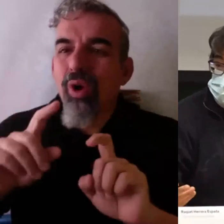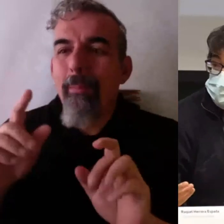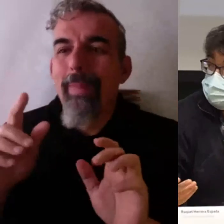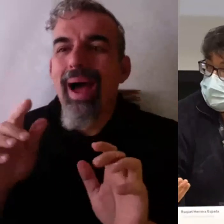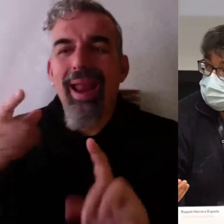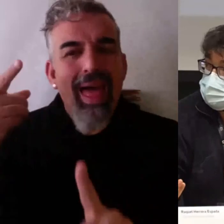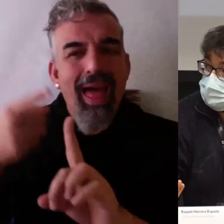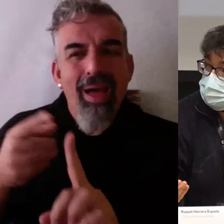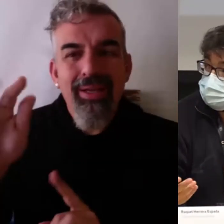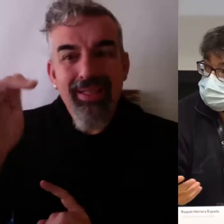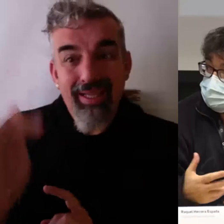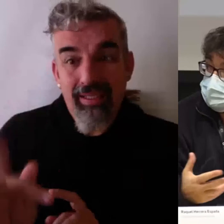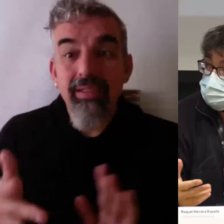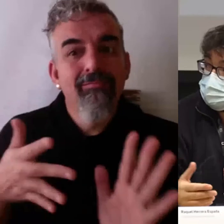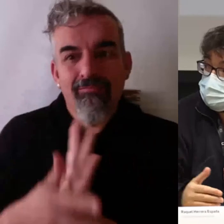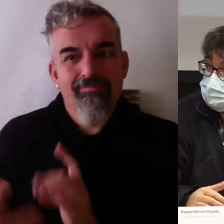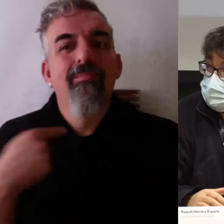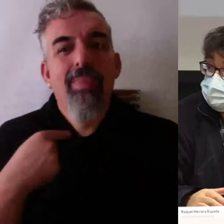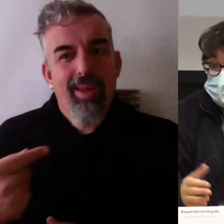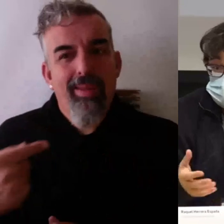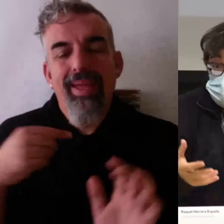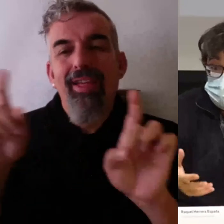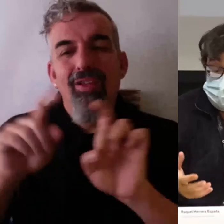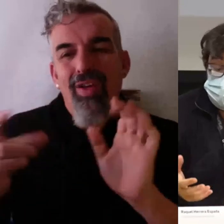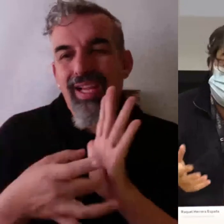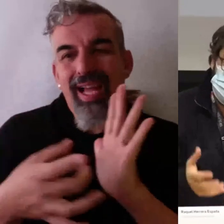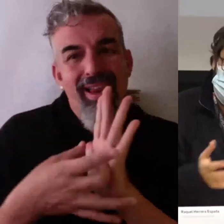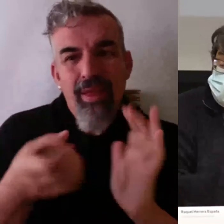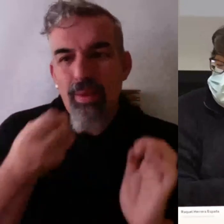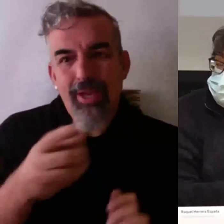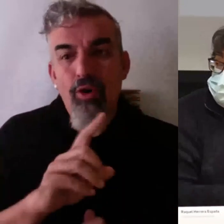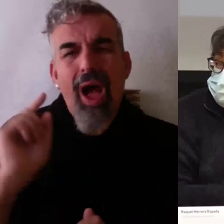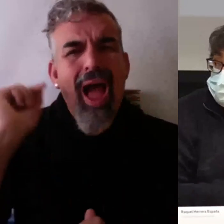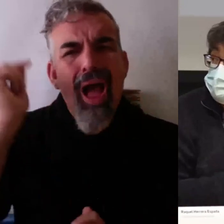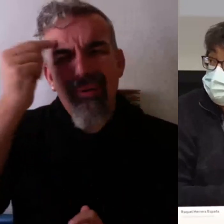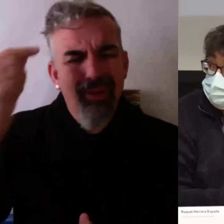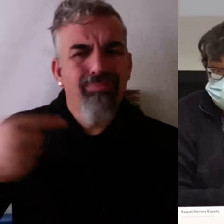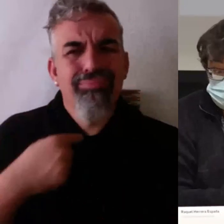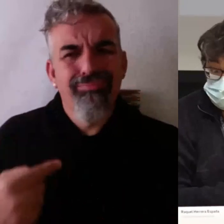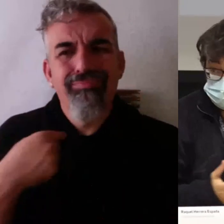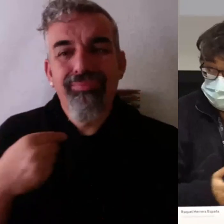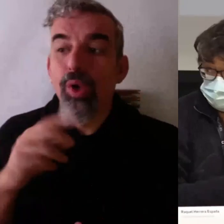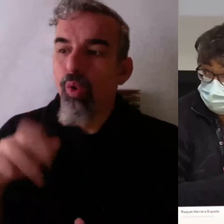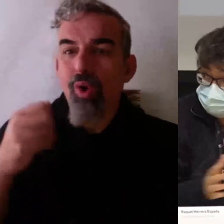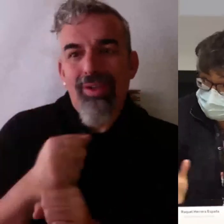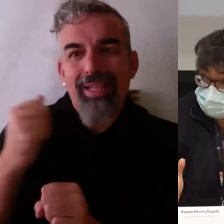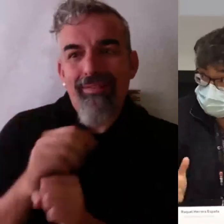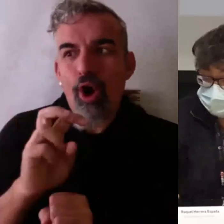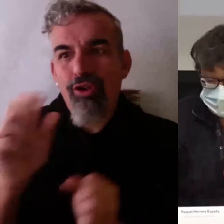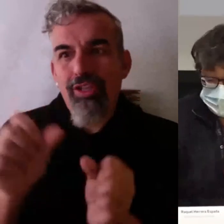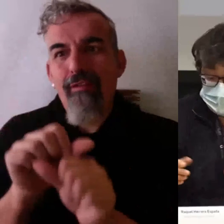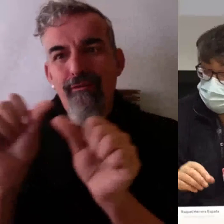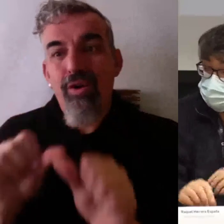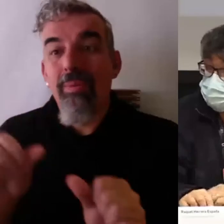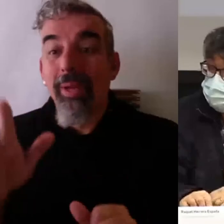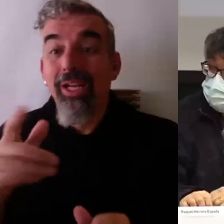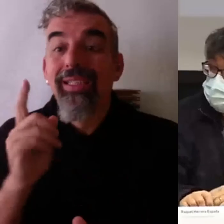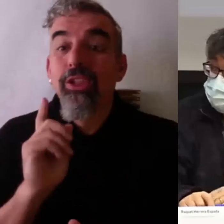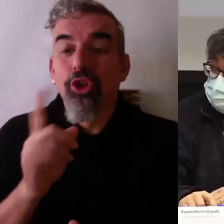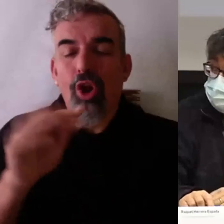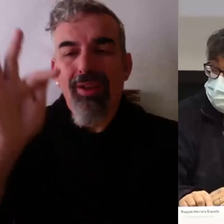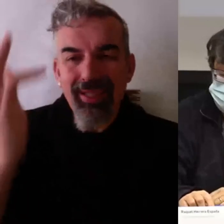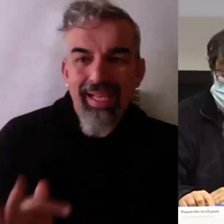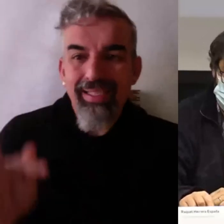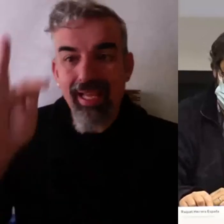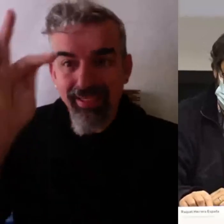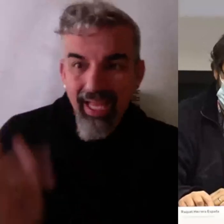ahí estás perdiendo muchas cosas, claro. Estás perdiendo un montón de habilidades que obviamente se intenta trabajar en otros aspectos pero si solo haces test pues solo tendrás